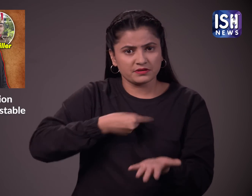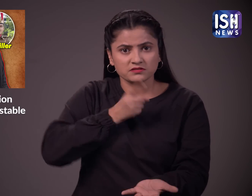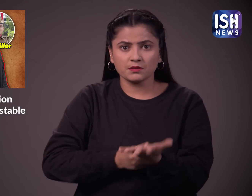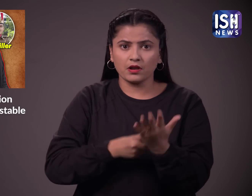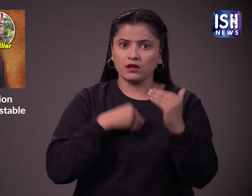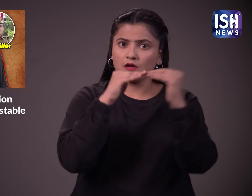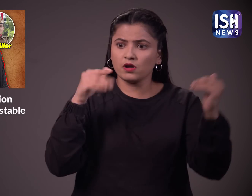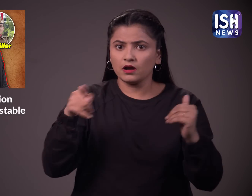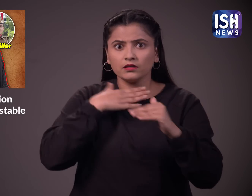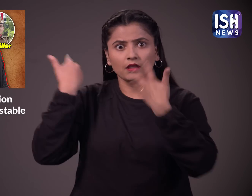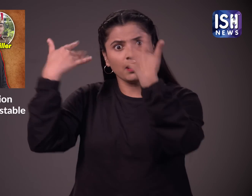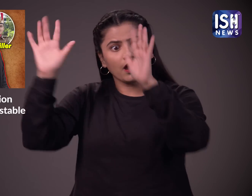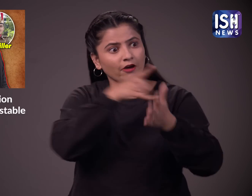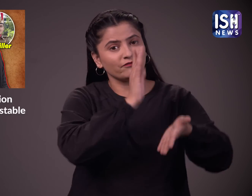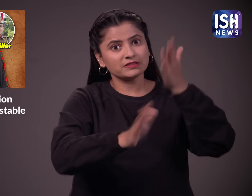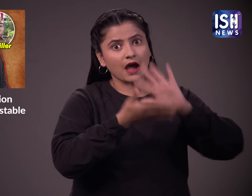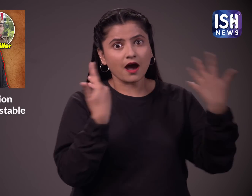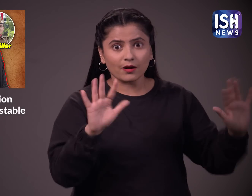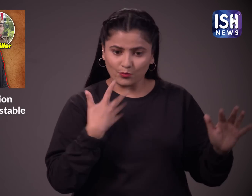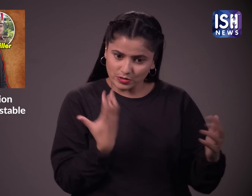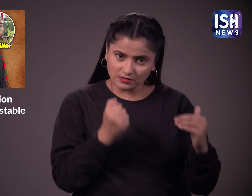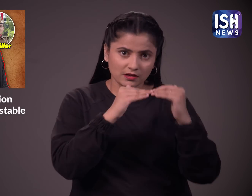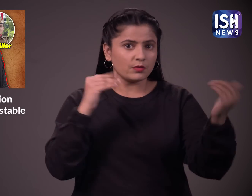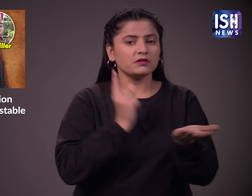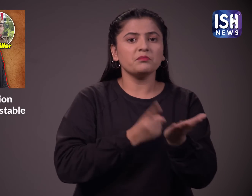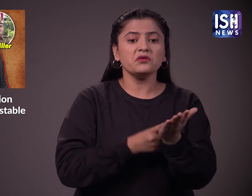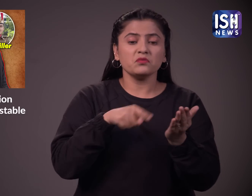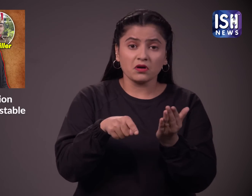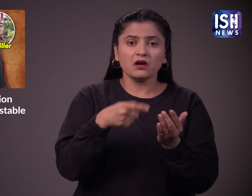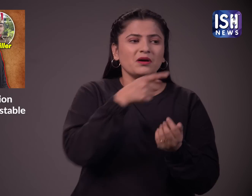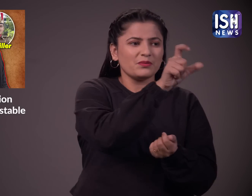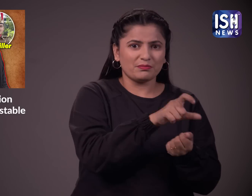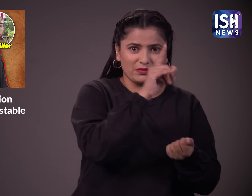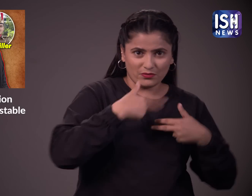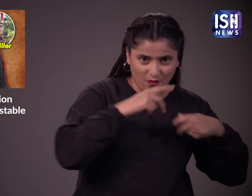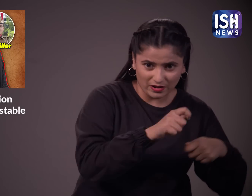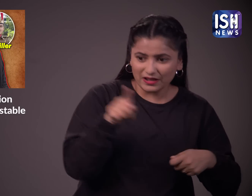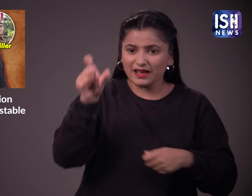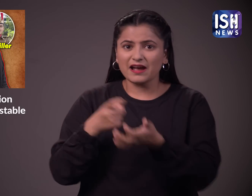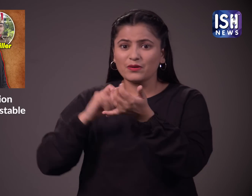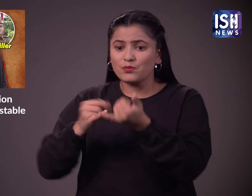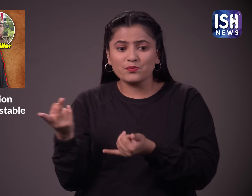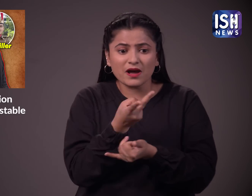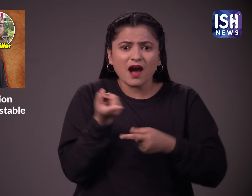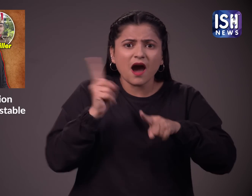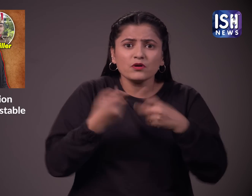और न्याय के मांग की जा रही है यह मामला अभी चल रहा है